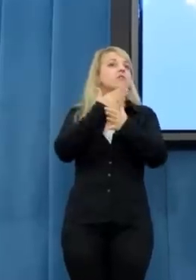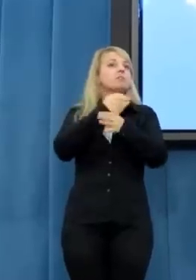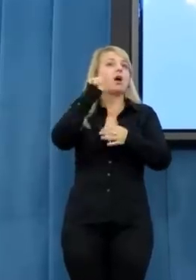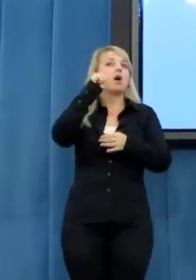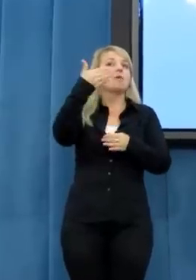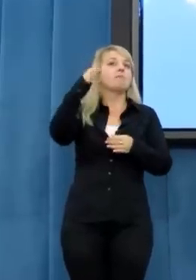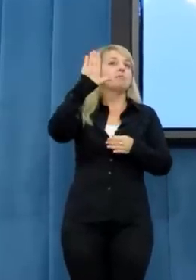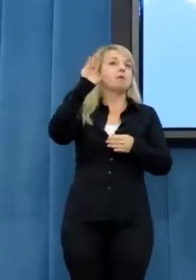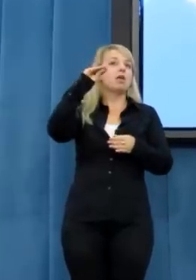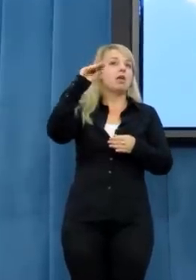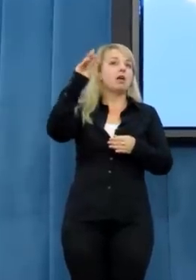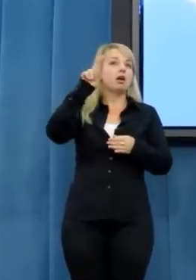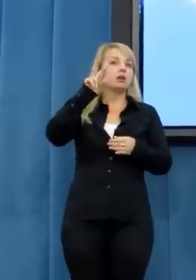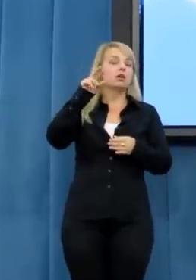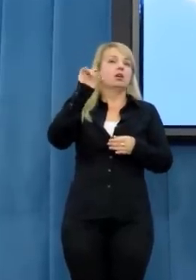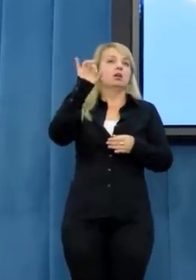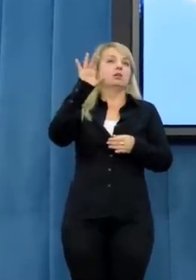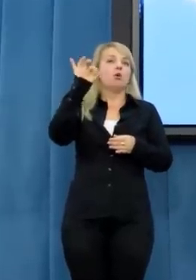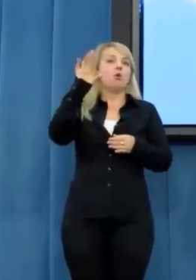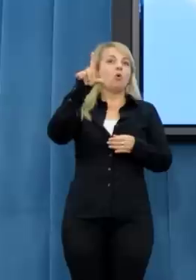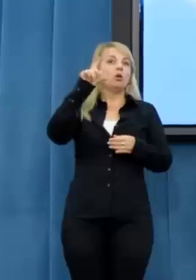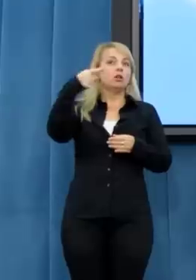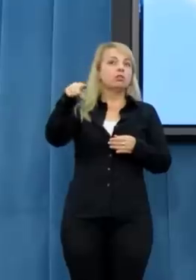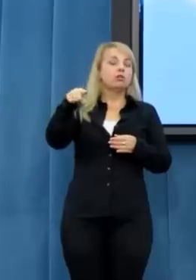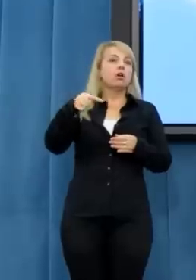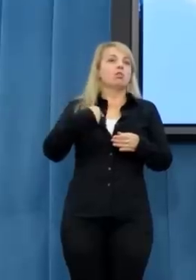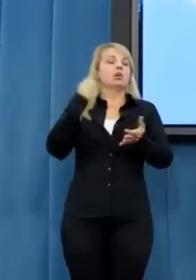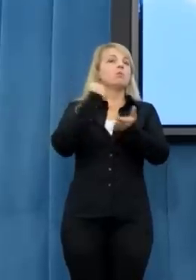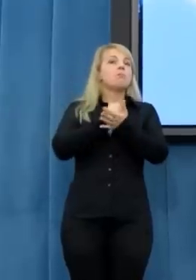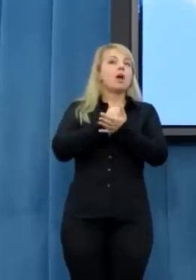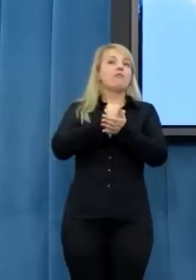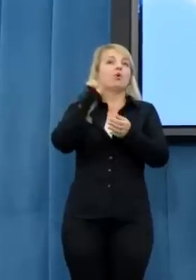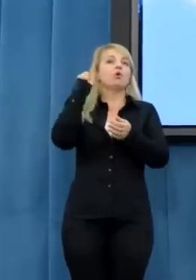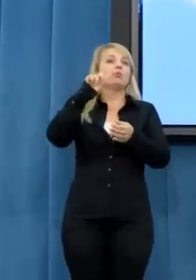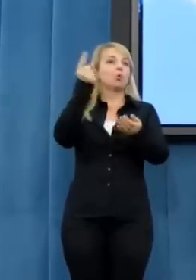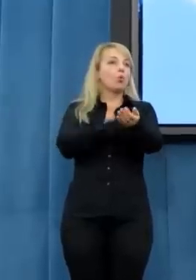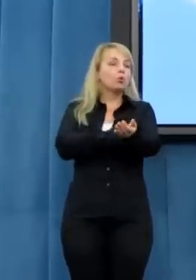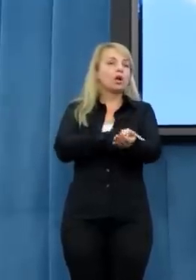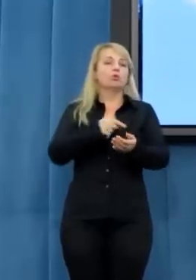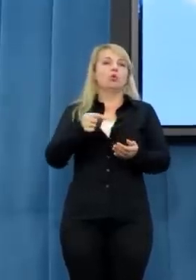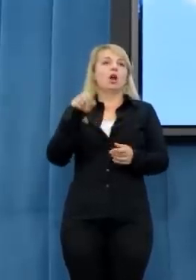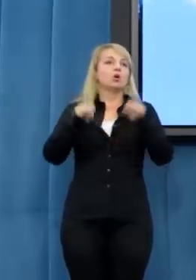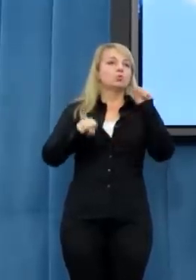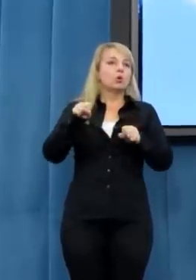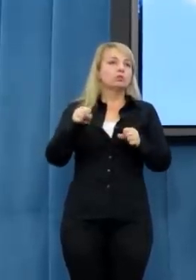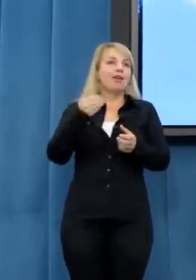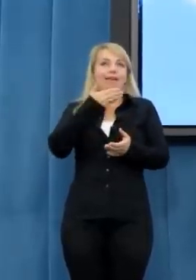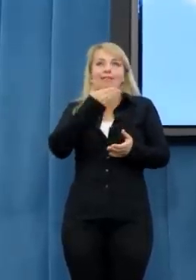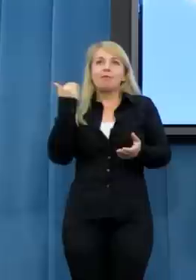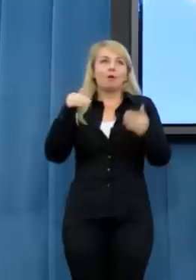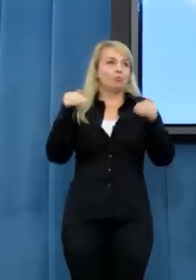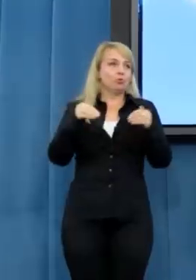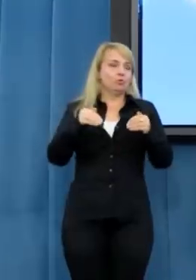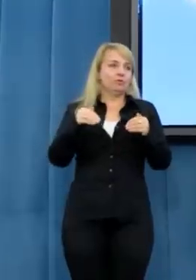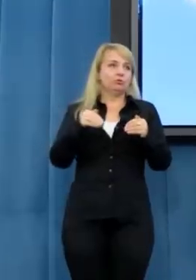bardzo słabo sobie radzi i nie był w stanie ani zapobiec, ani w